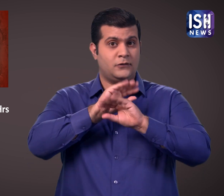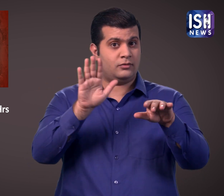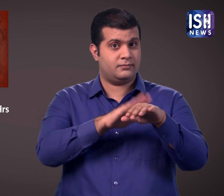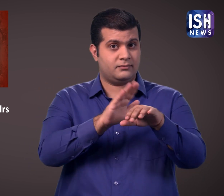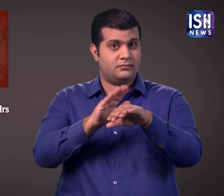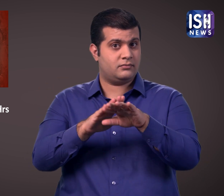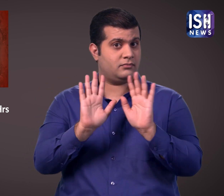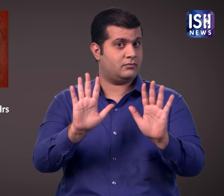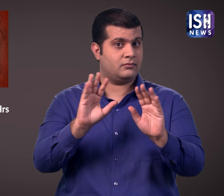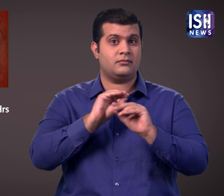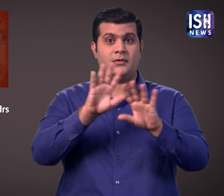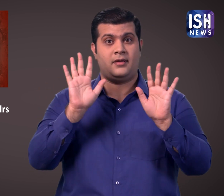बहुत ही खड़ी है